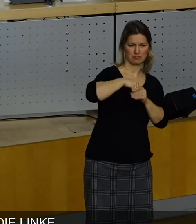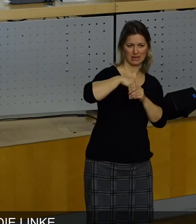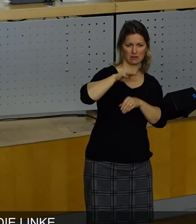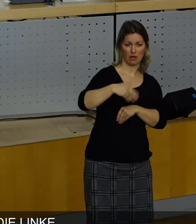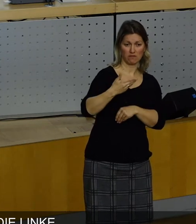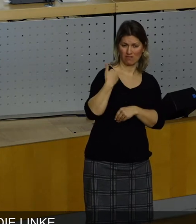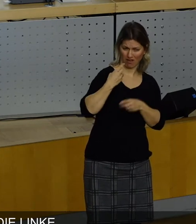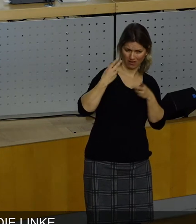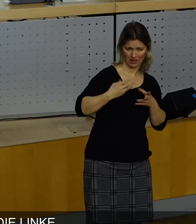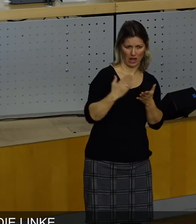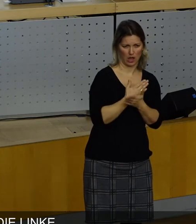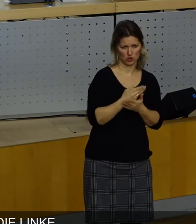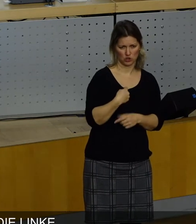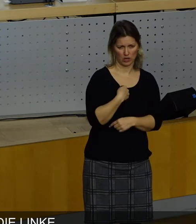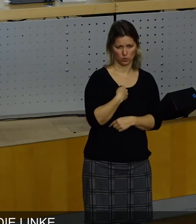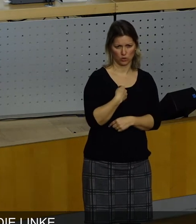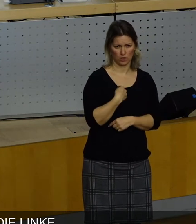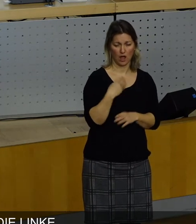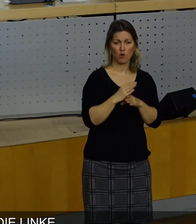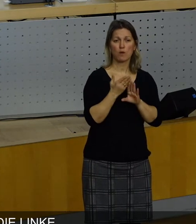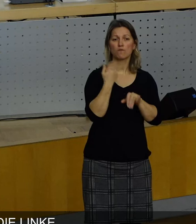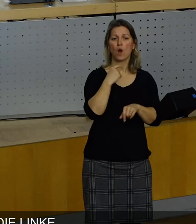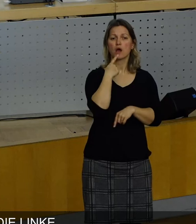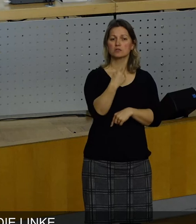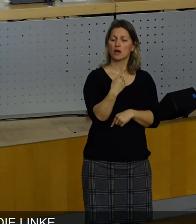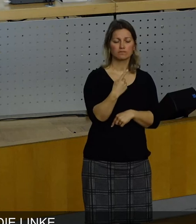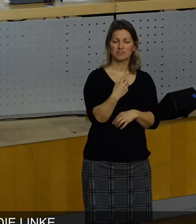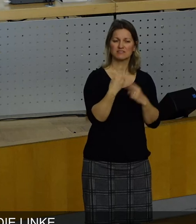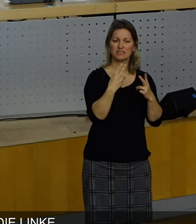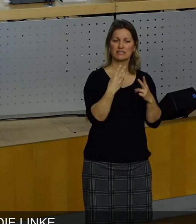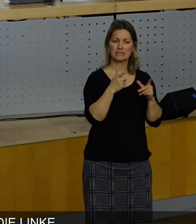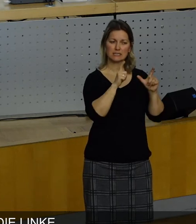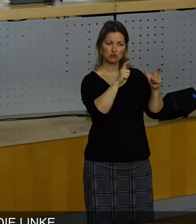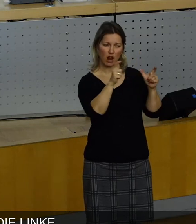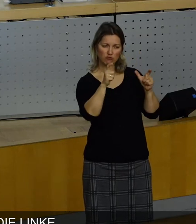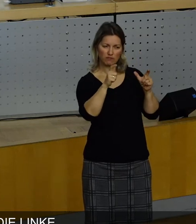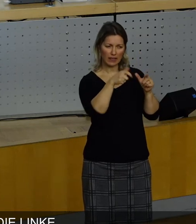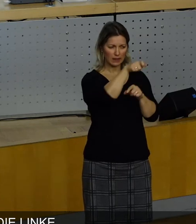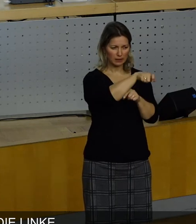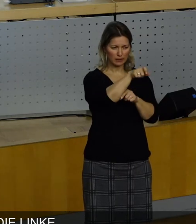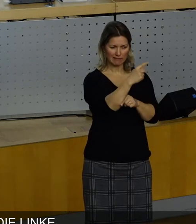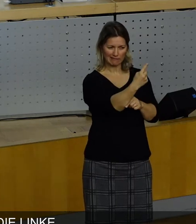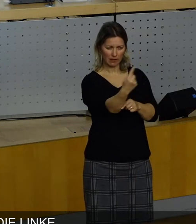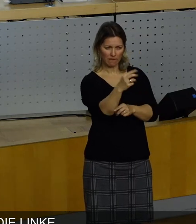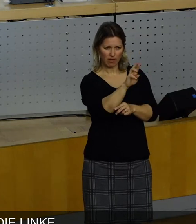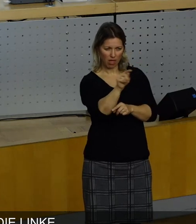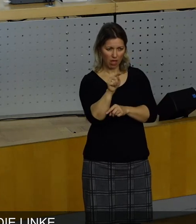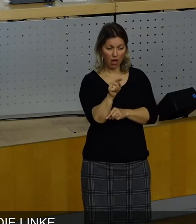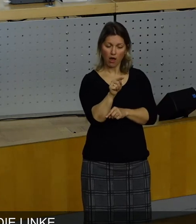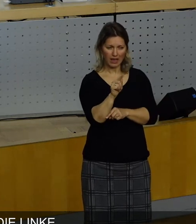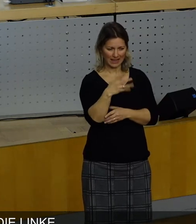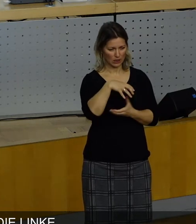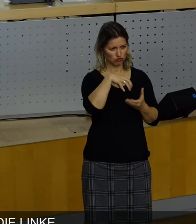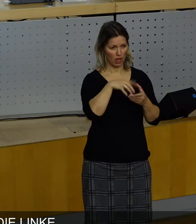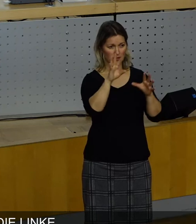richtig, weil wir gesagt haben, die wesentlichen gesellschaftlichen Akteure in dieser Stadt sollen gemeinsam in der